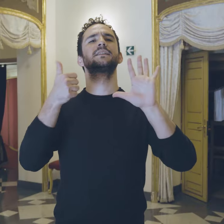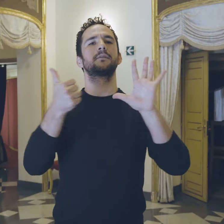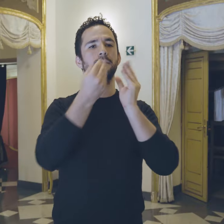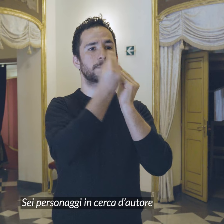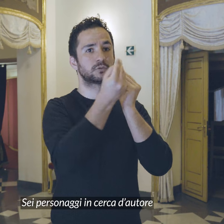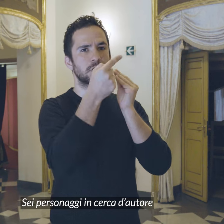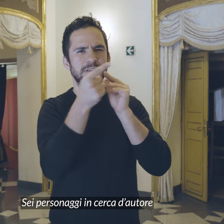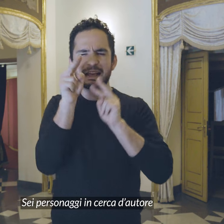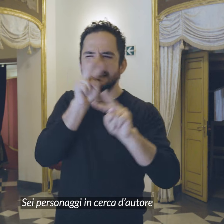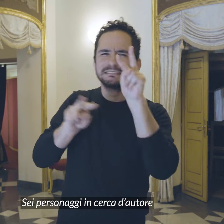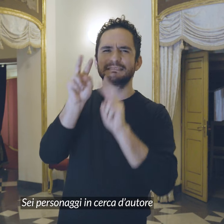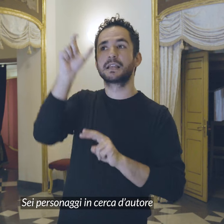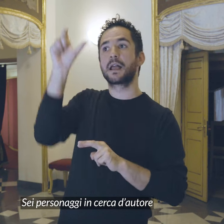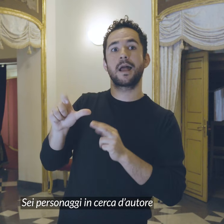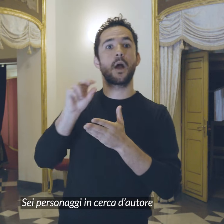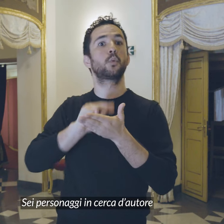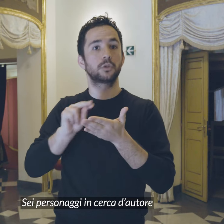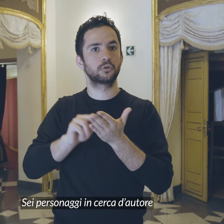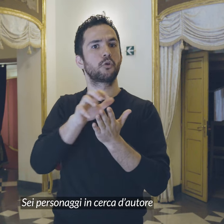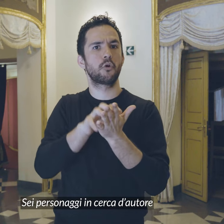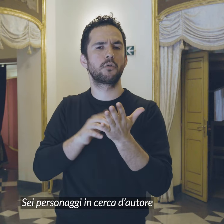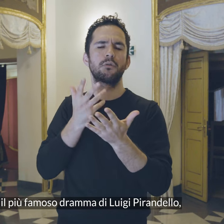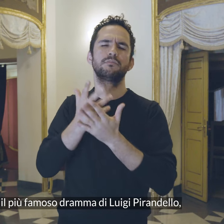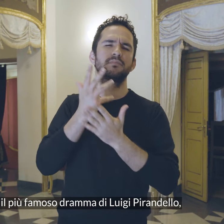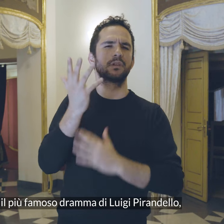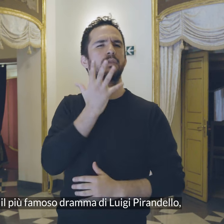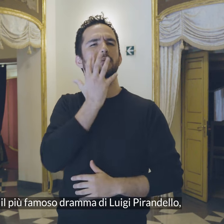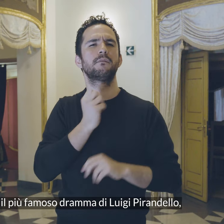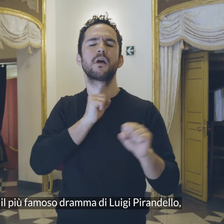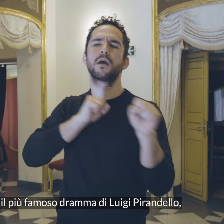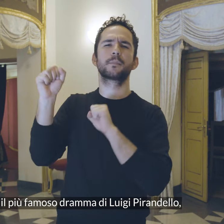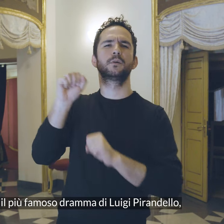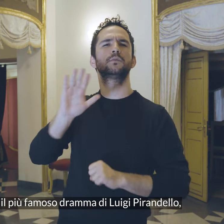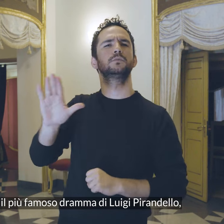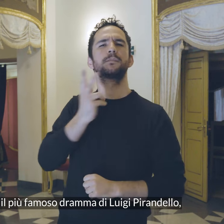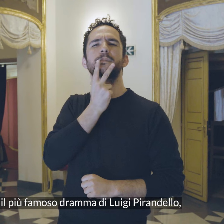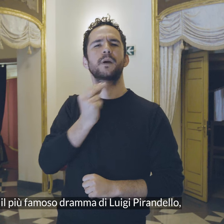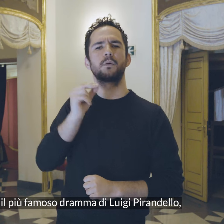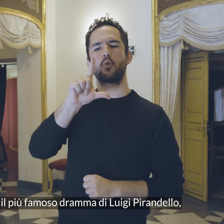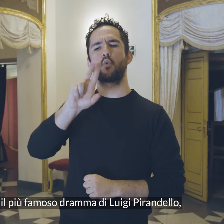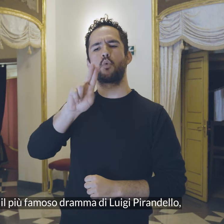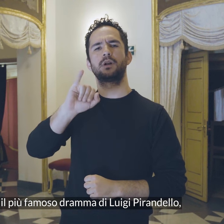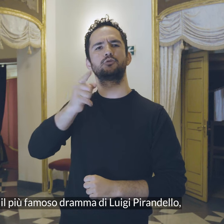Sei personaggi in cerca d'autore È il più famoso dramma di Luigi Pirandello